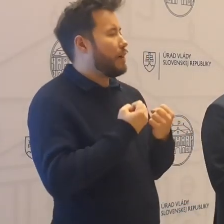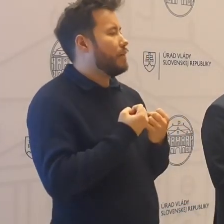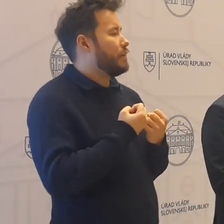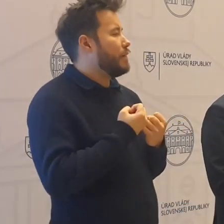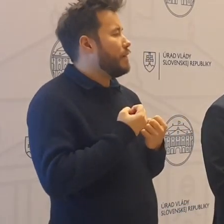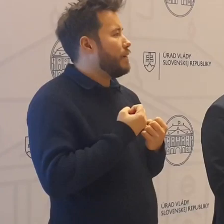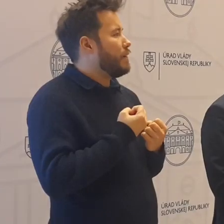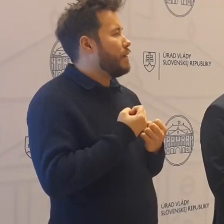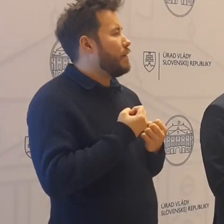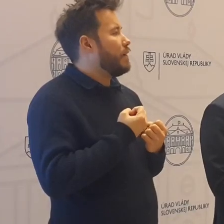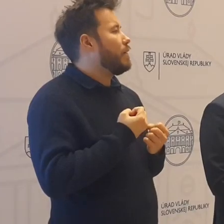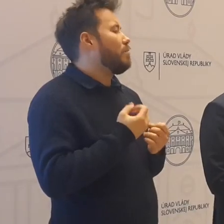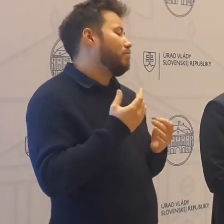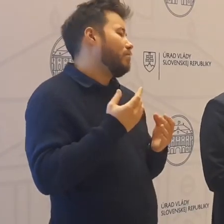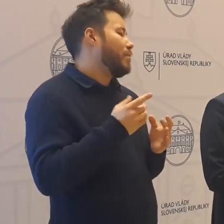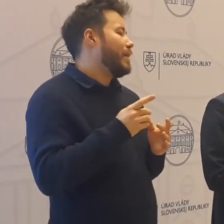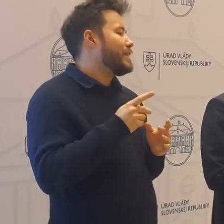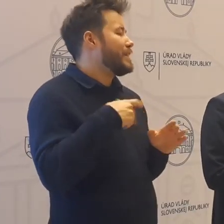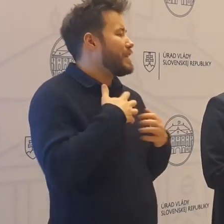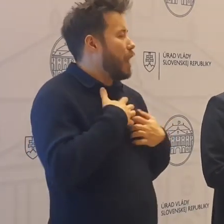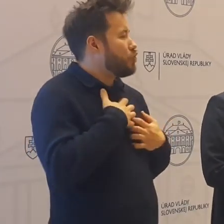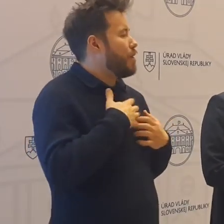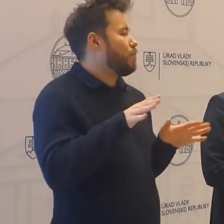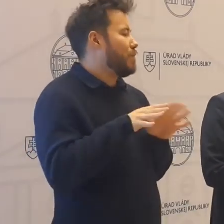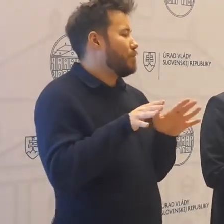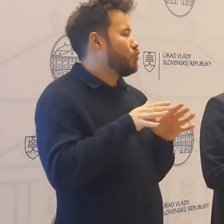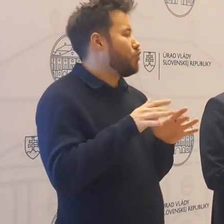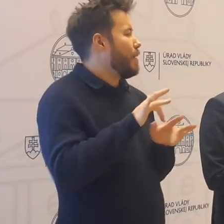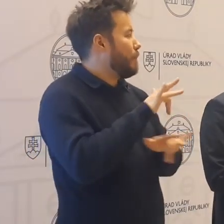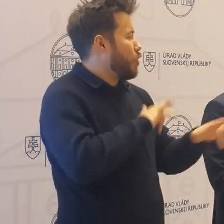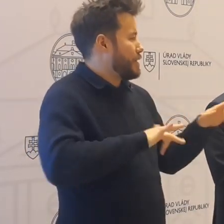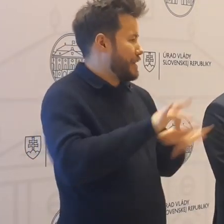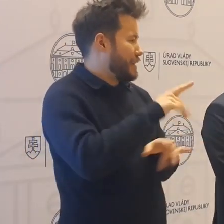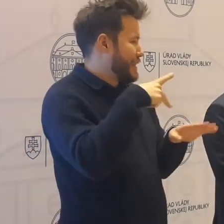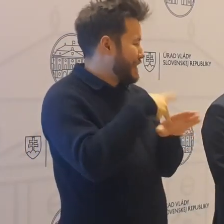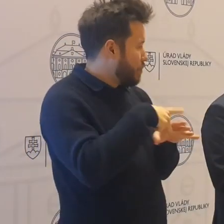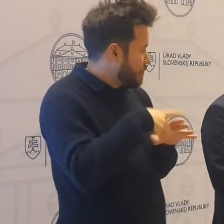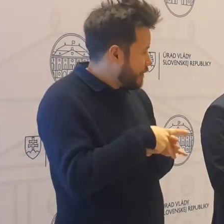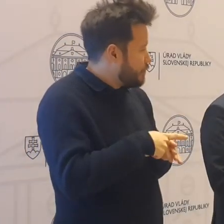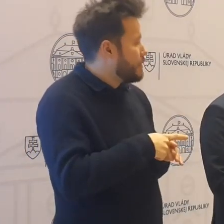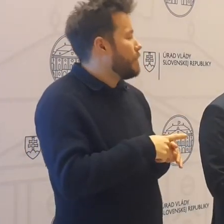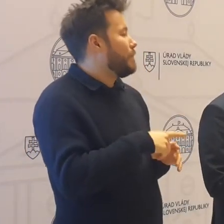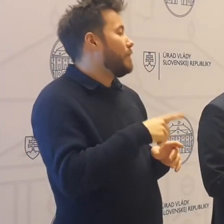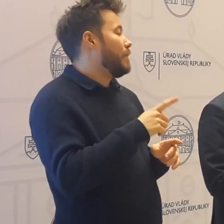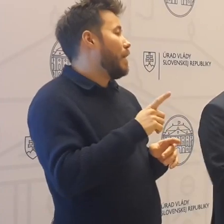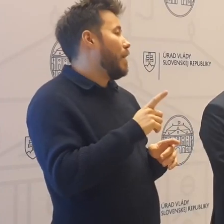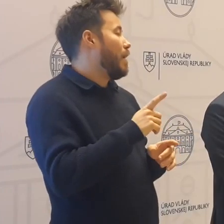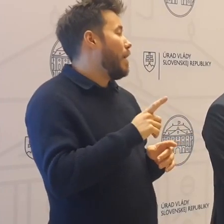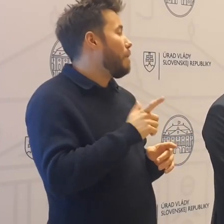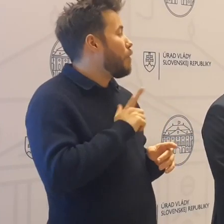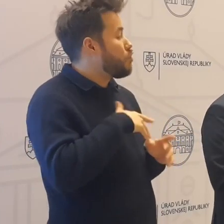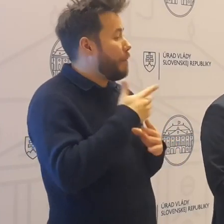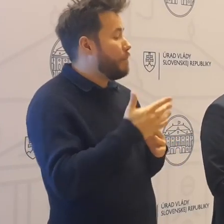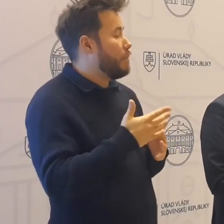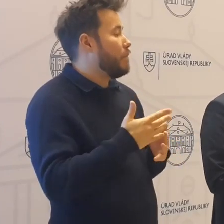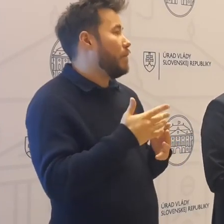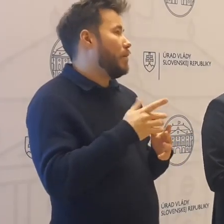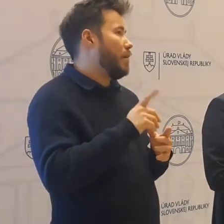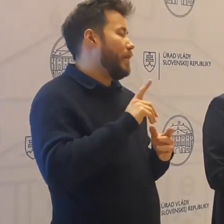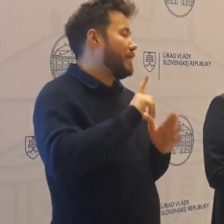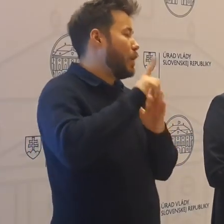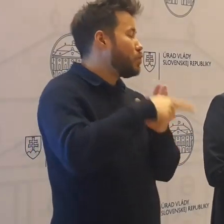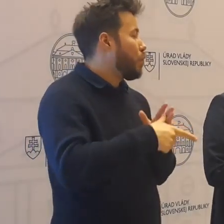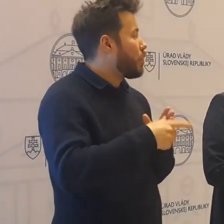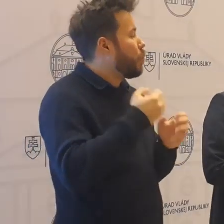mali naozaj bezpečné prostredie, ako aj nové nástroje na to, aby po určitom čase sme vedeli robiť veľké screeningové